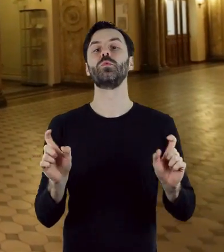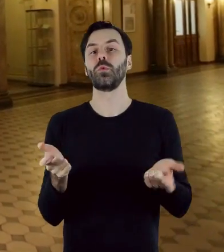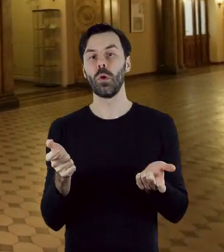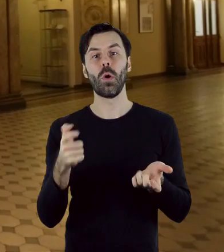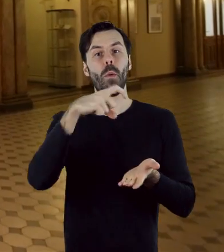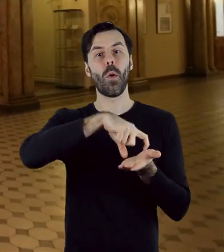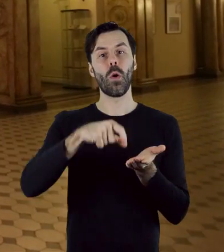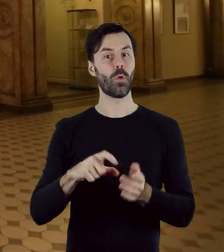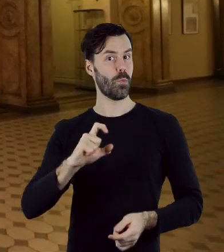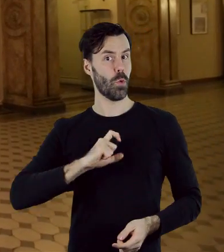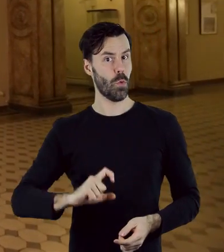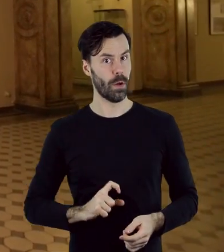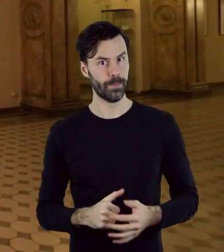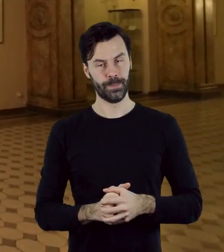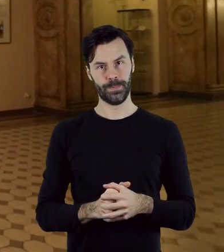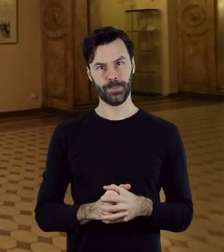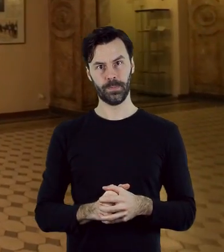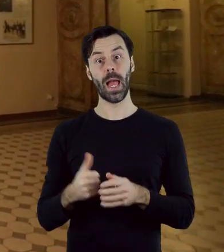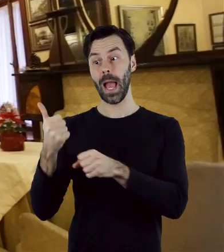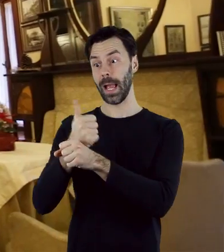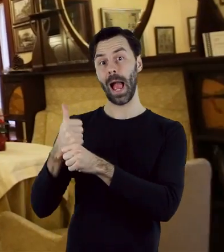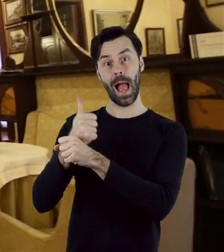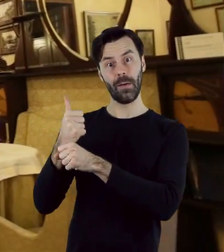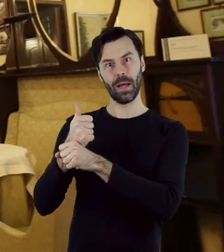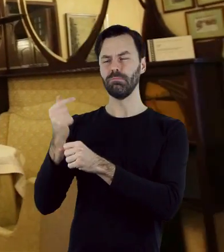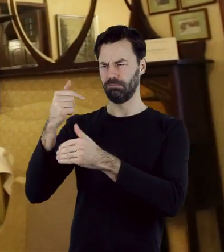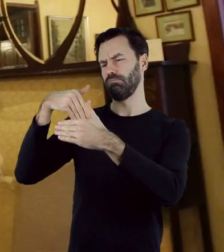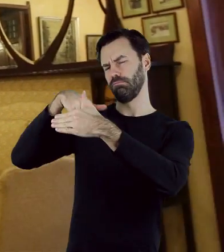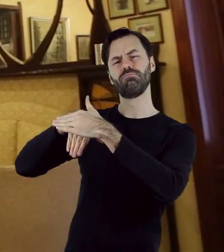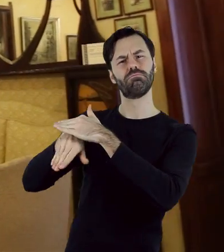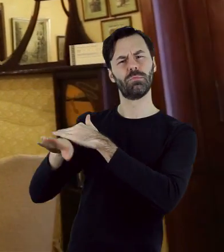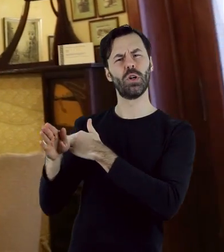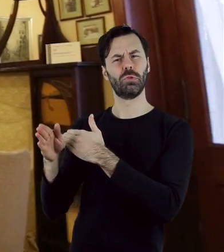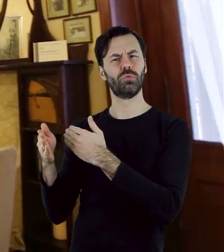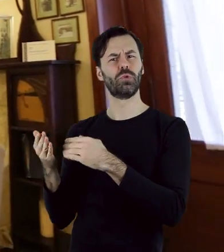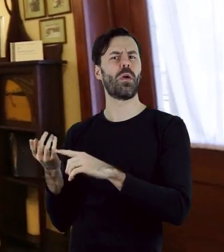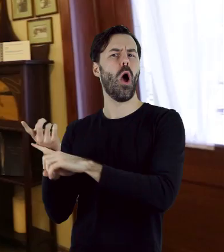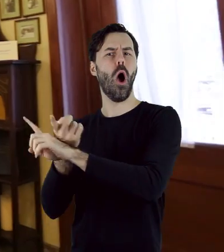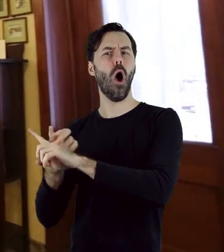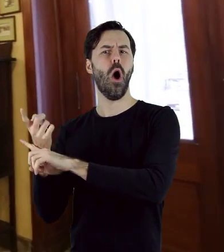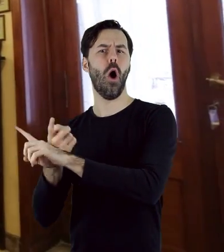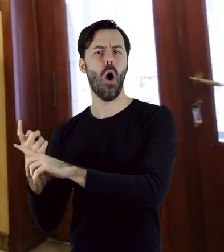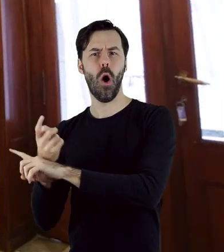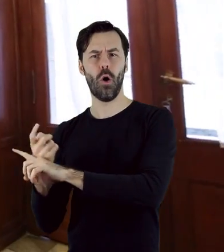biurowe, a przez dzisiejszą kawiarnię niezmiennie od ponad 100 lat można wyjść na portyk,